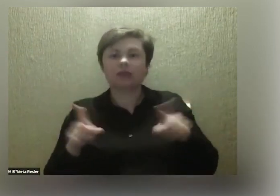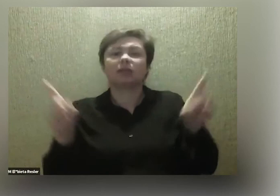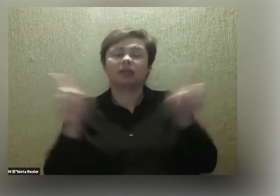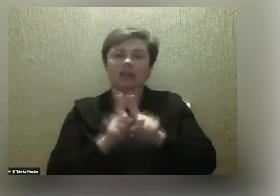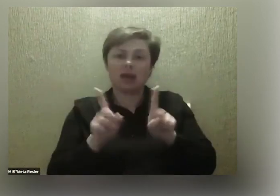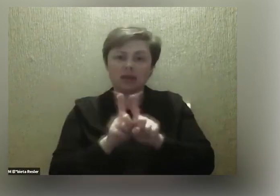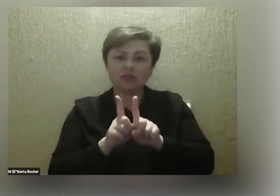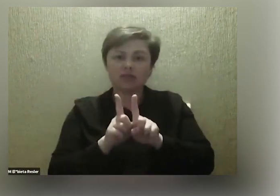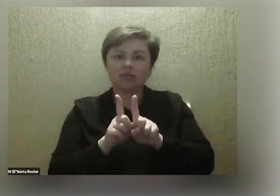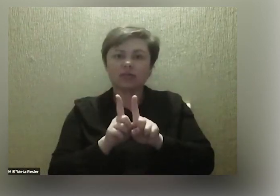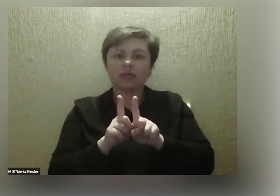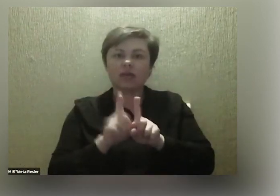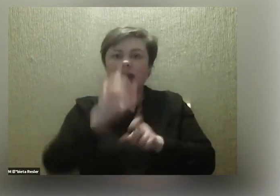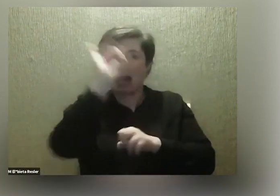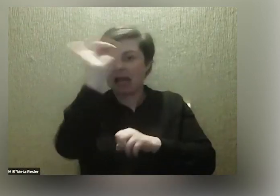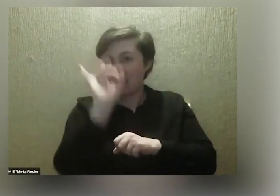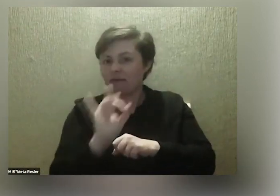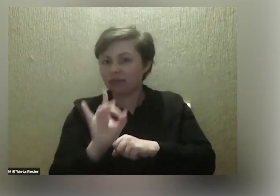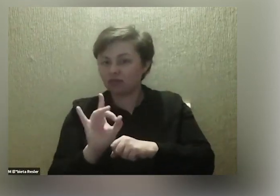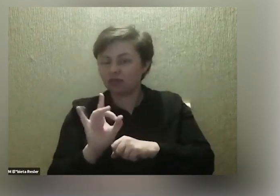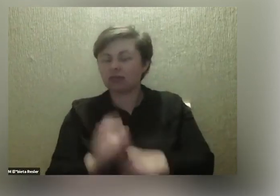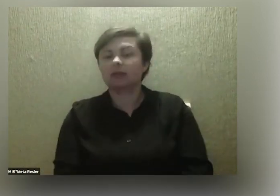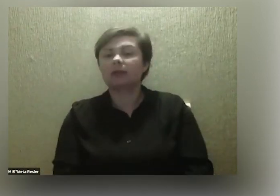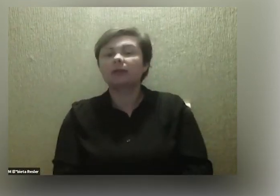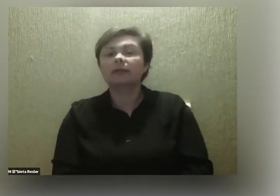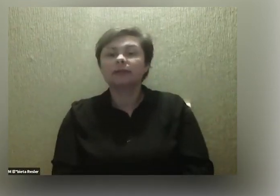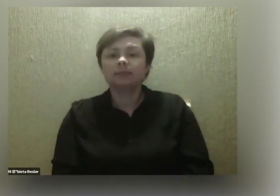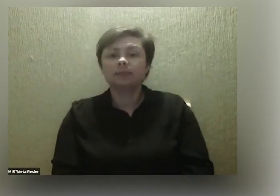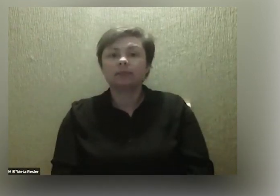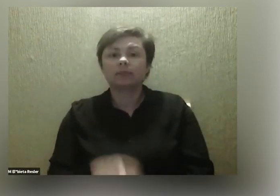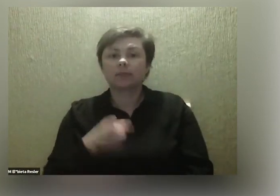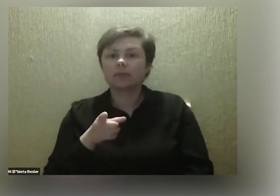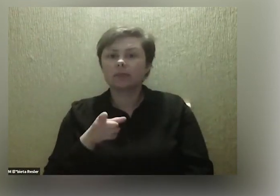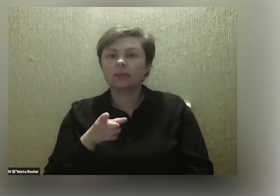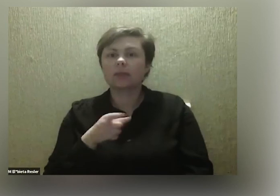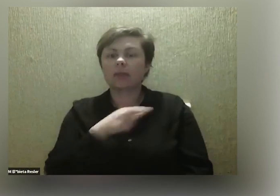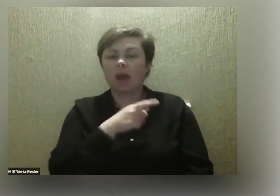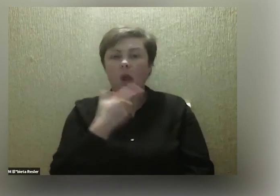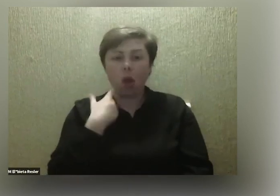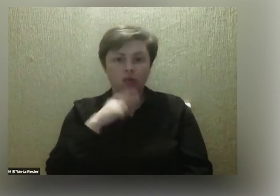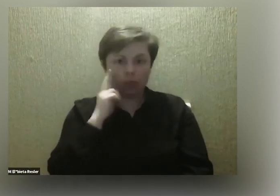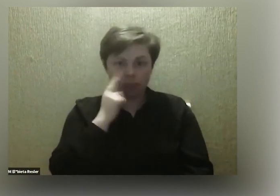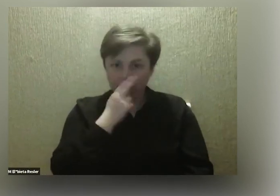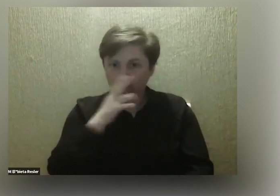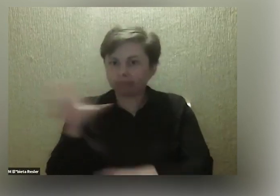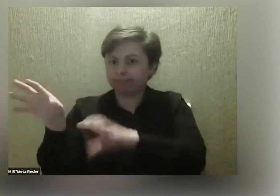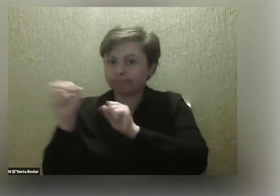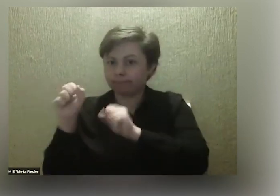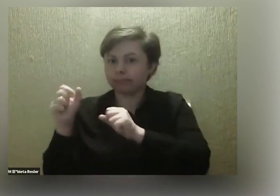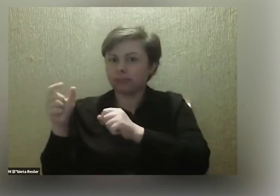i graficzny. Wy osoby niewidzące, tak? Czyli przejmowaliście pracę osób niesłyszących?